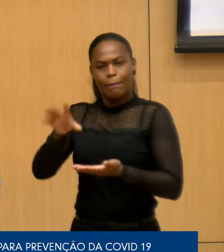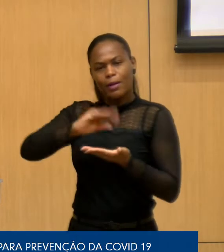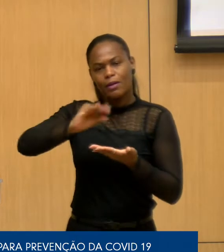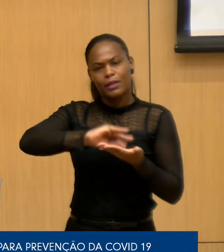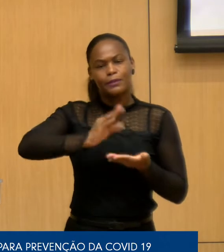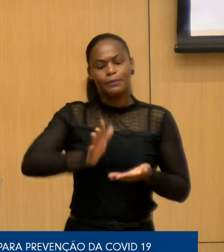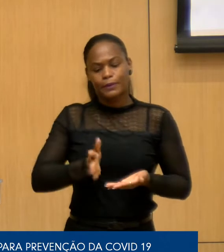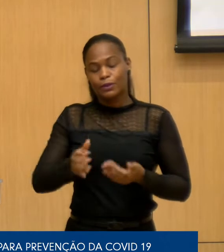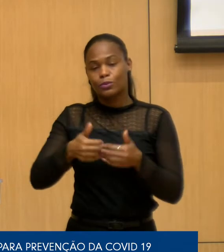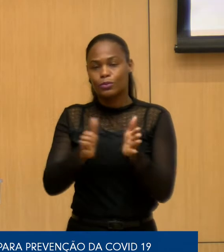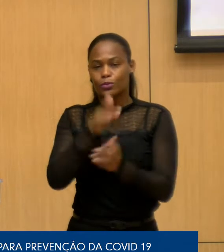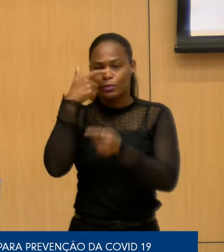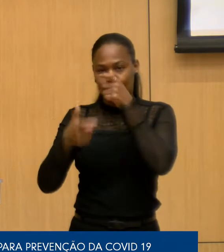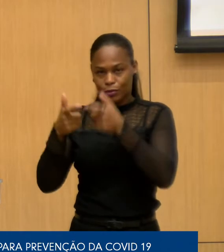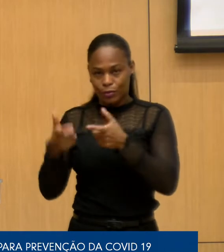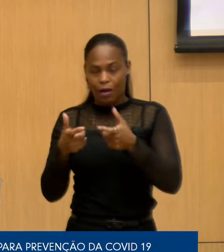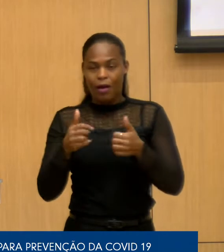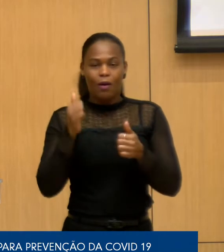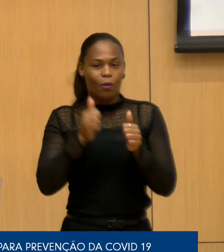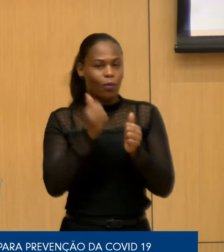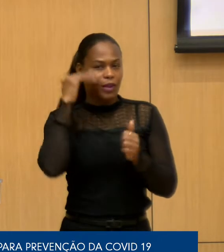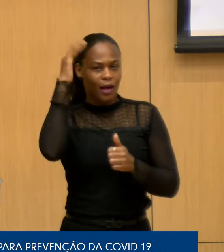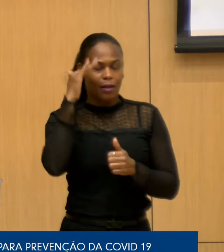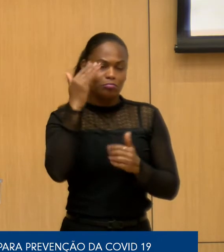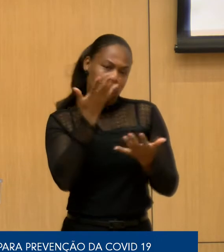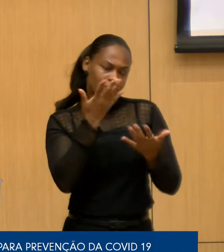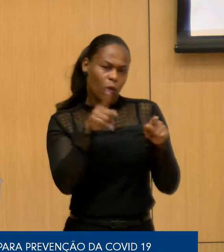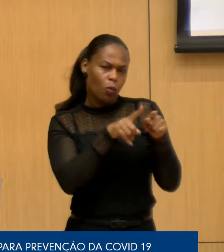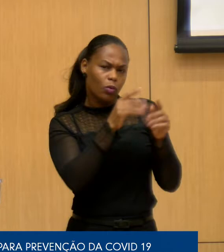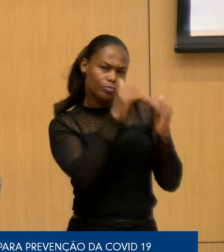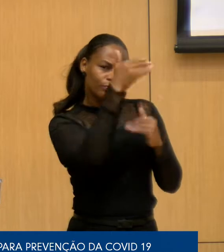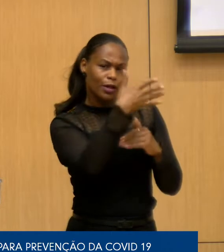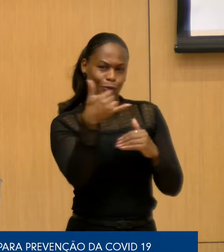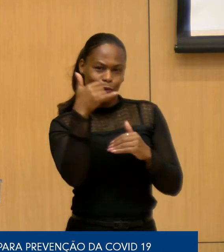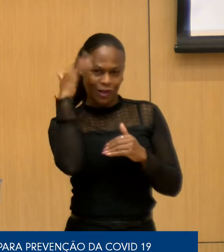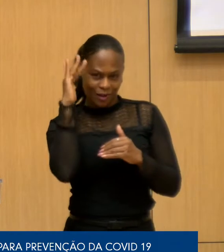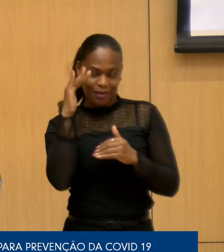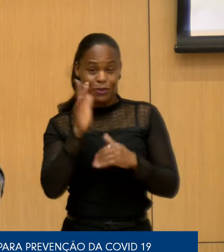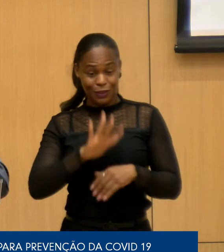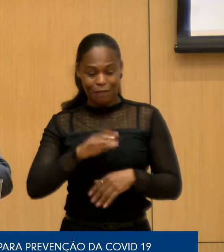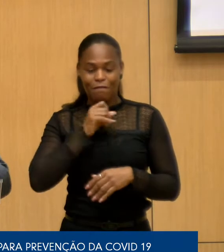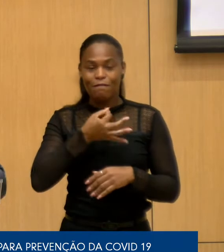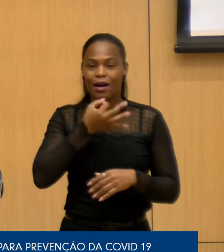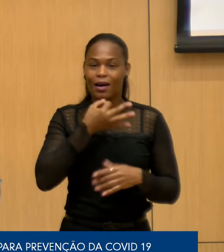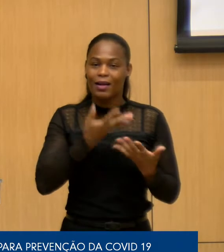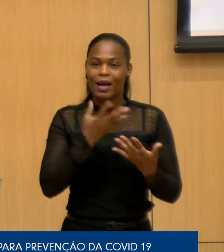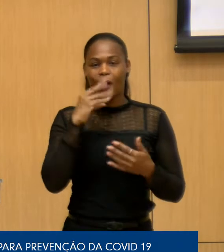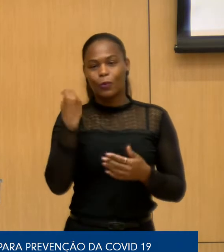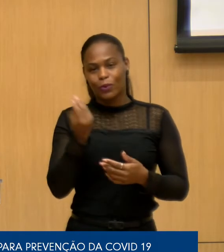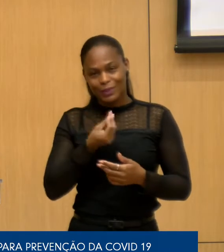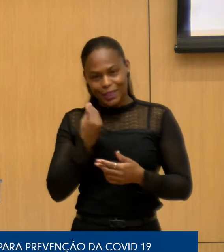É preciso que todas as pessoas com idade igual ou superior a 12 anos – estamos a falar de